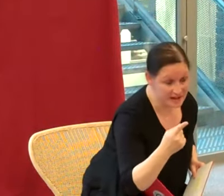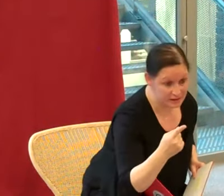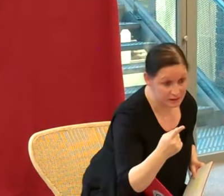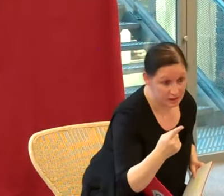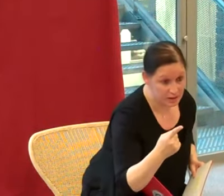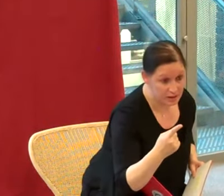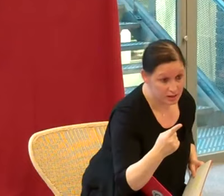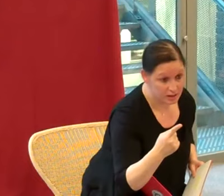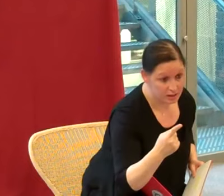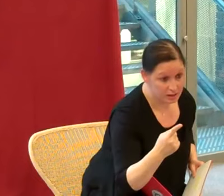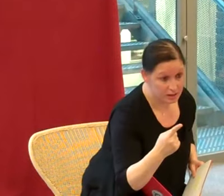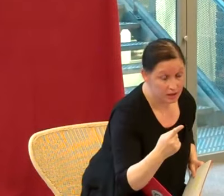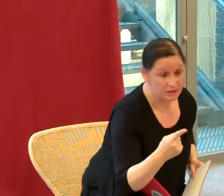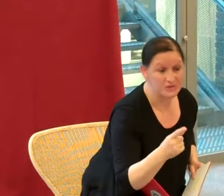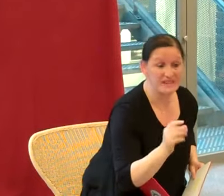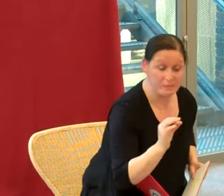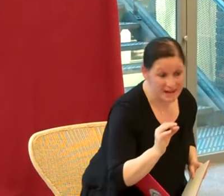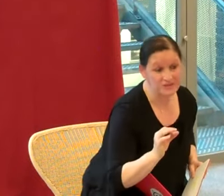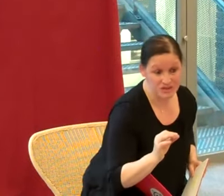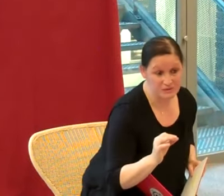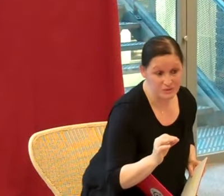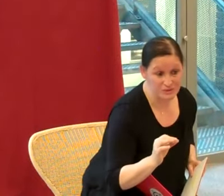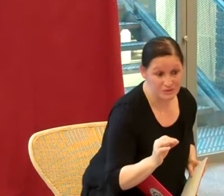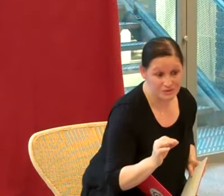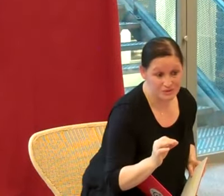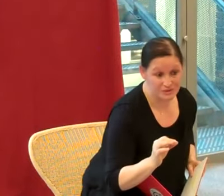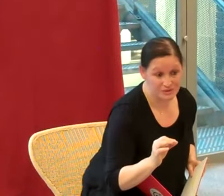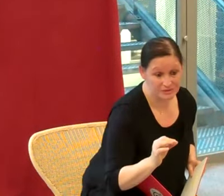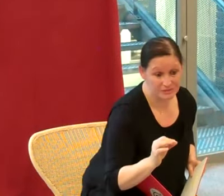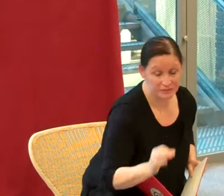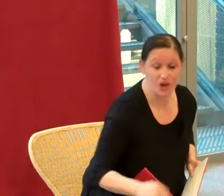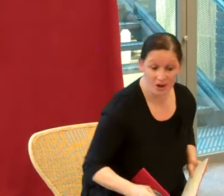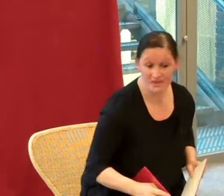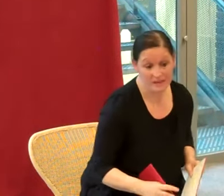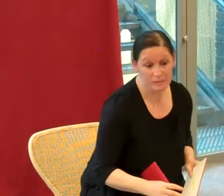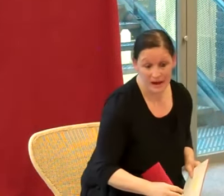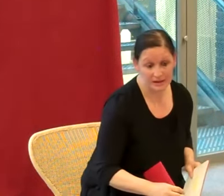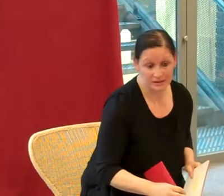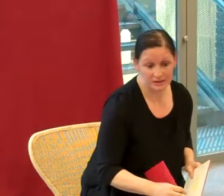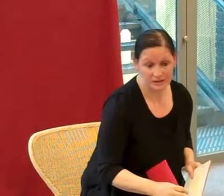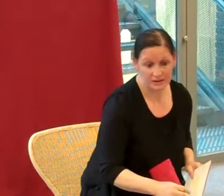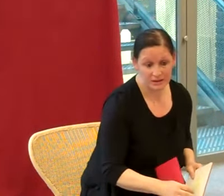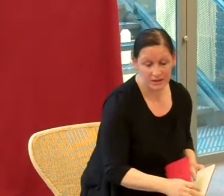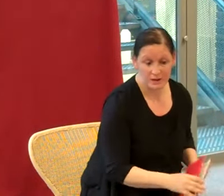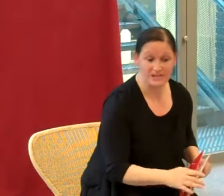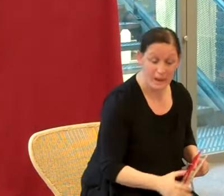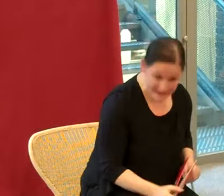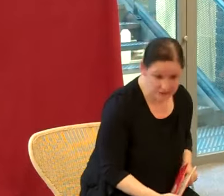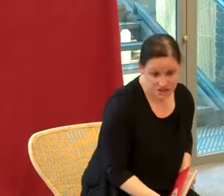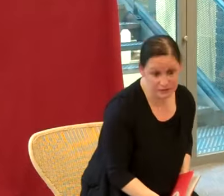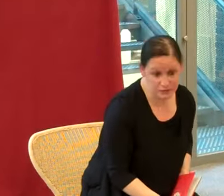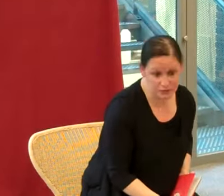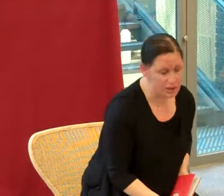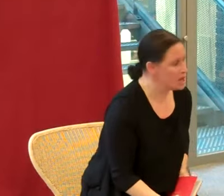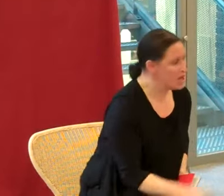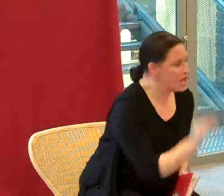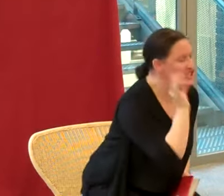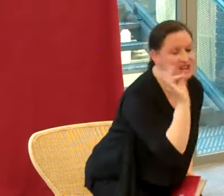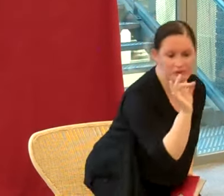fenêtre. Vous savez pas ce que j'ai vu ? Non, vous savez pas ? Vous savez pas ce que j'ai vu ? J